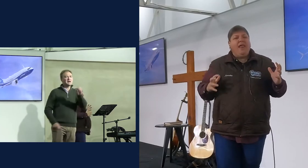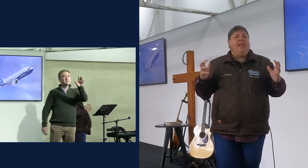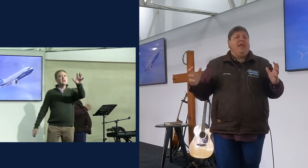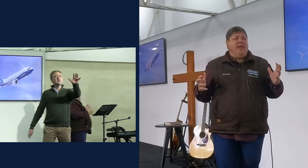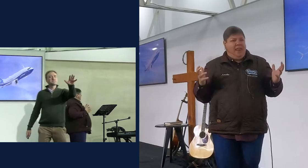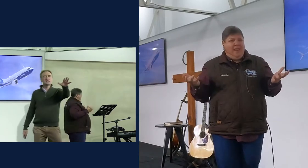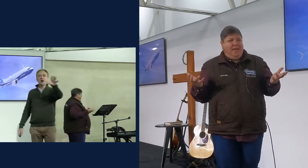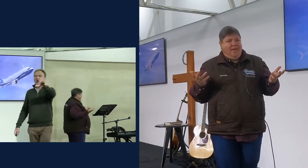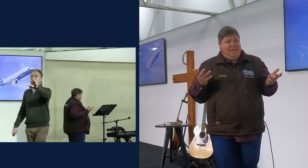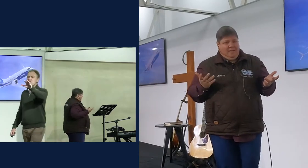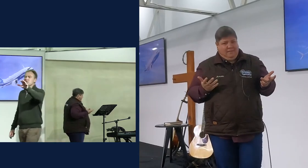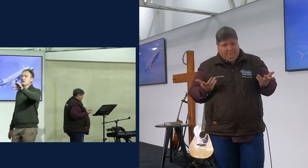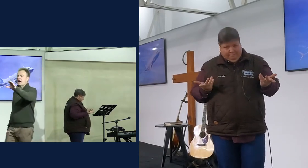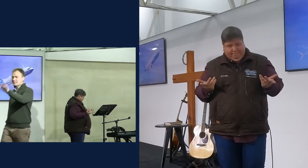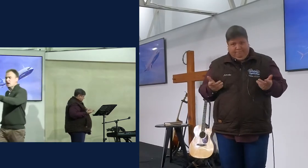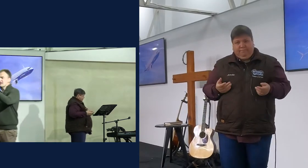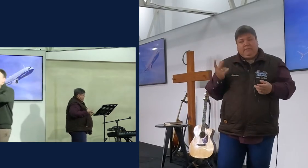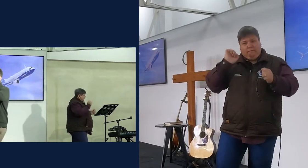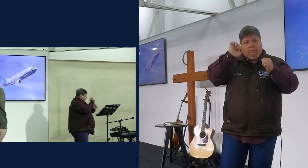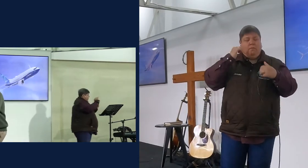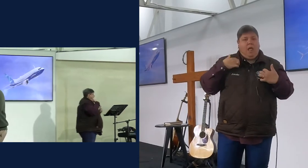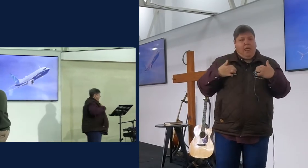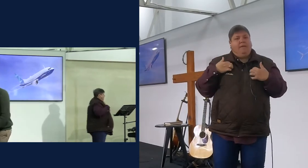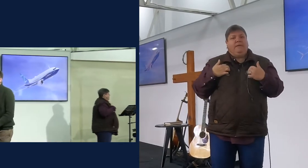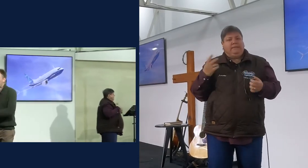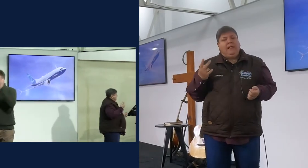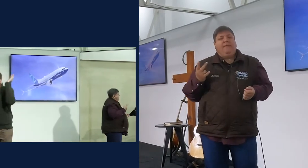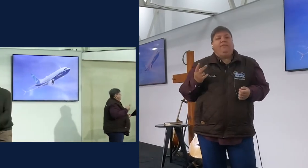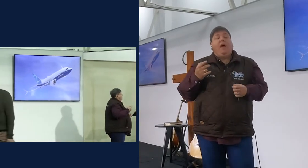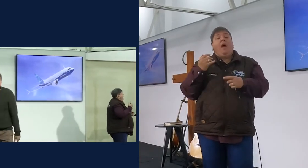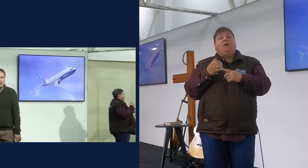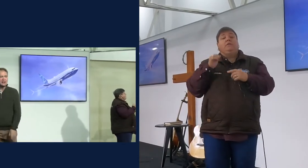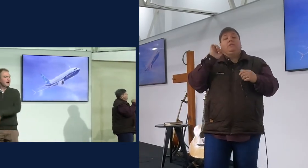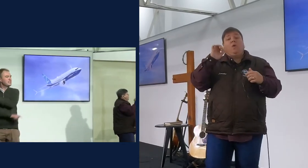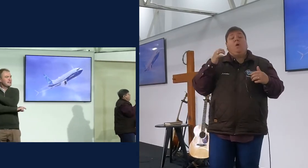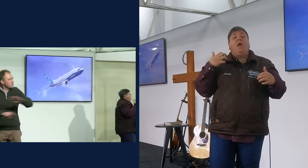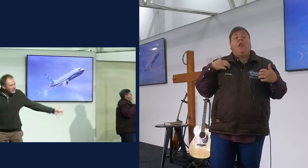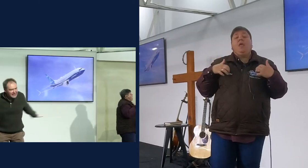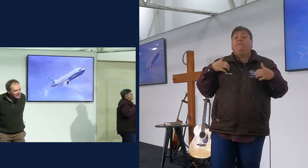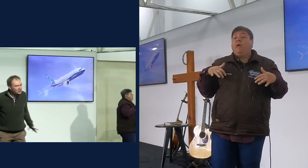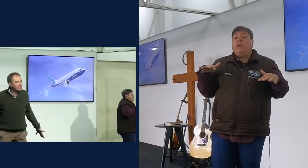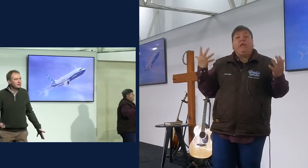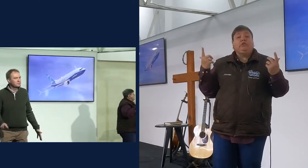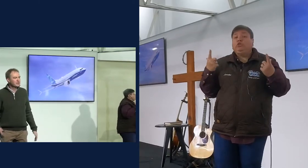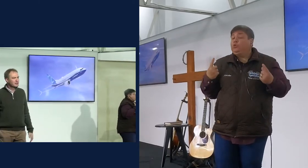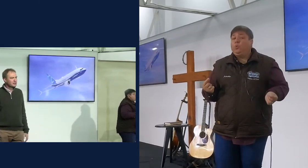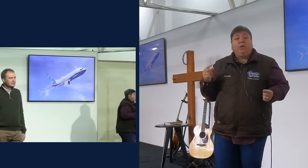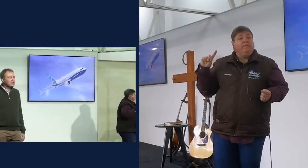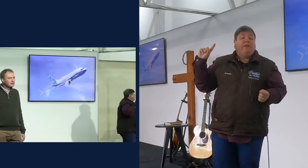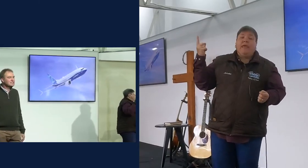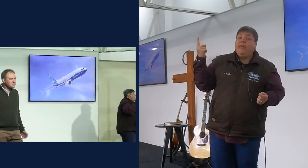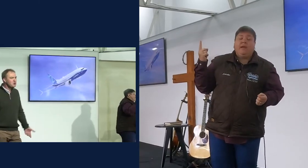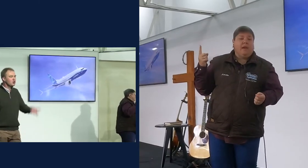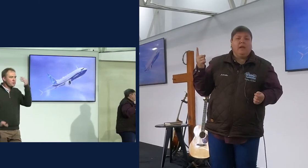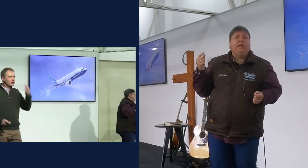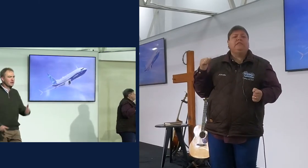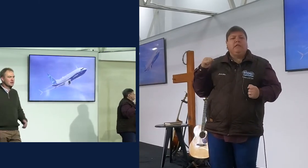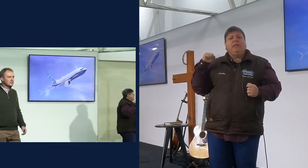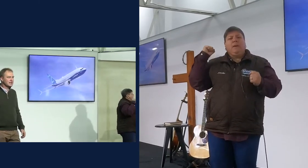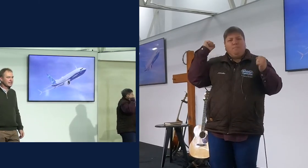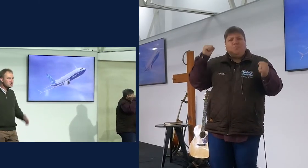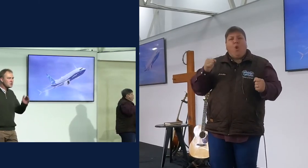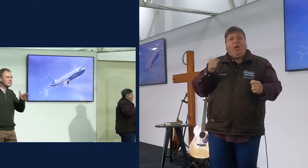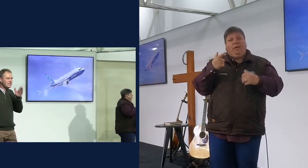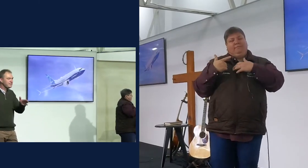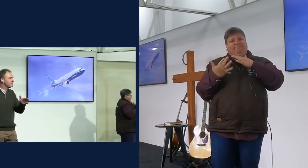trots is, maar ok, daar is jou, as jou leven niks doen nie, as jy niks doen, as jy niks vir die heren doen nie, dan is dit moeilik om jou in die